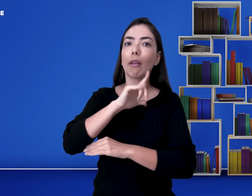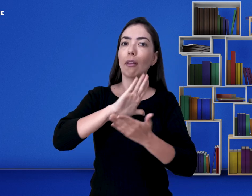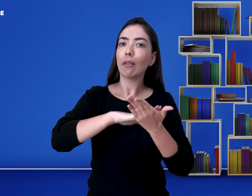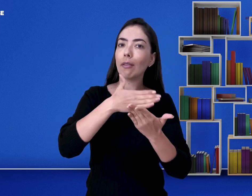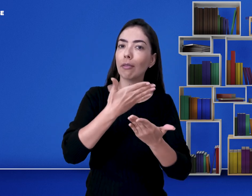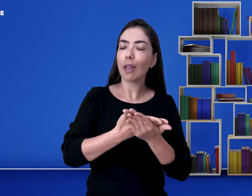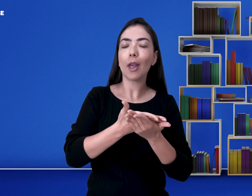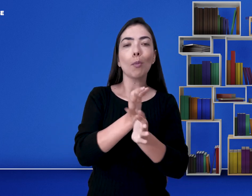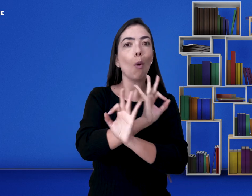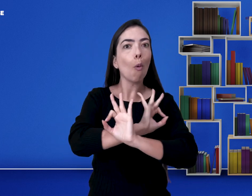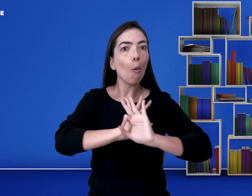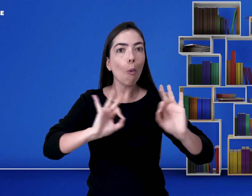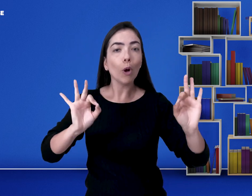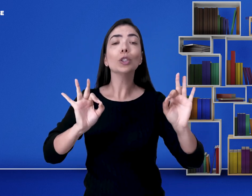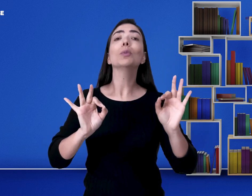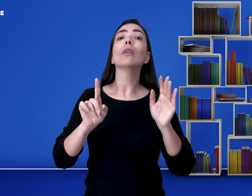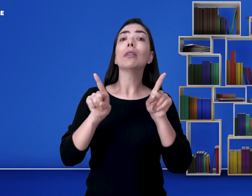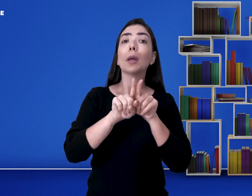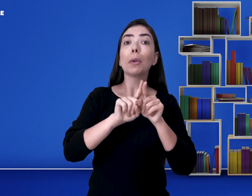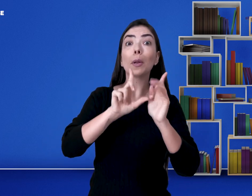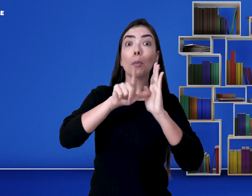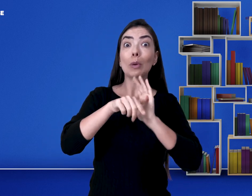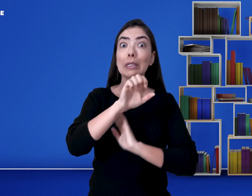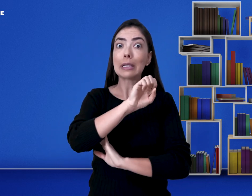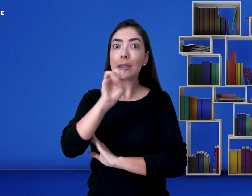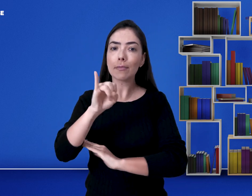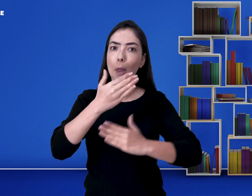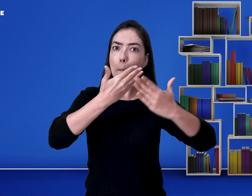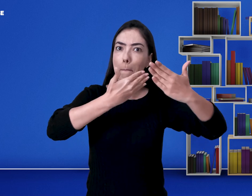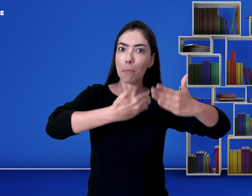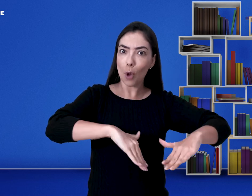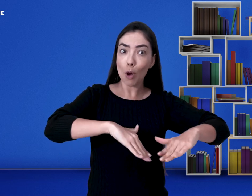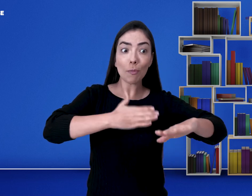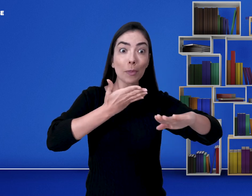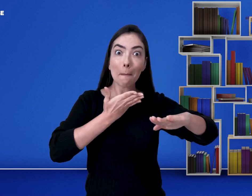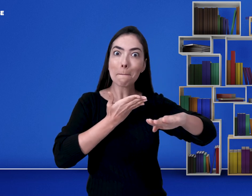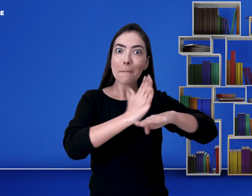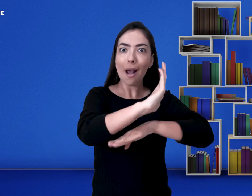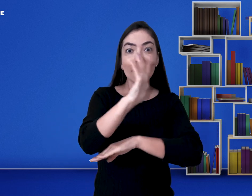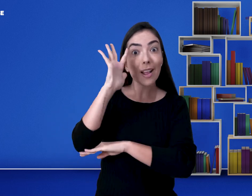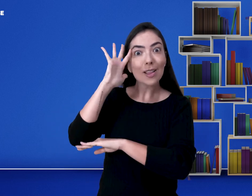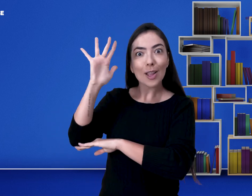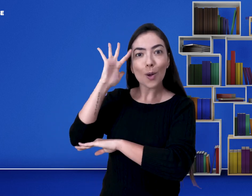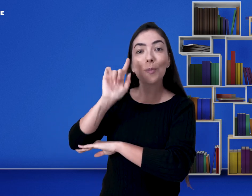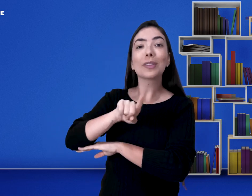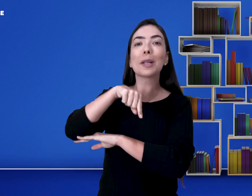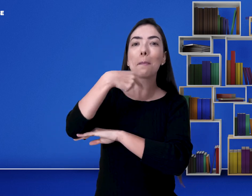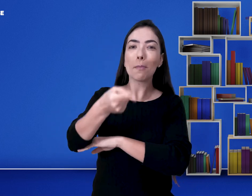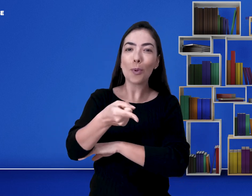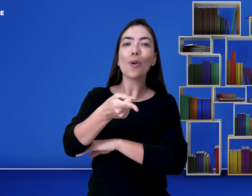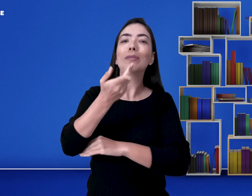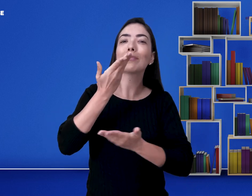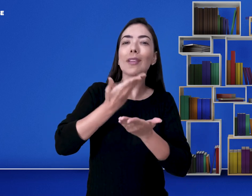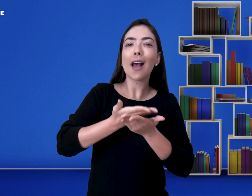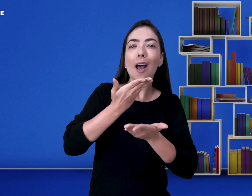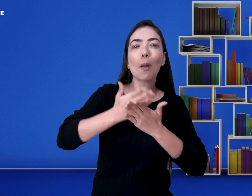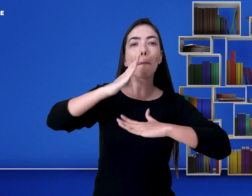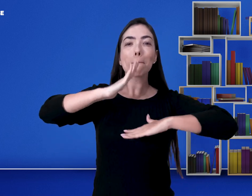essencial que o intérprete esteja presente. E aí, no momento da prova teórica, ele irá conseguir passar.